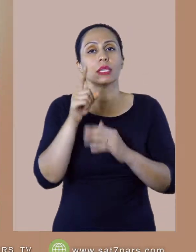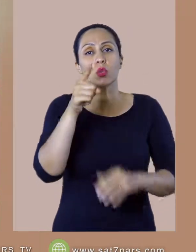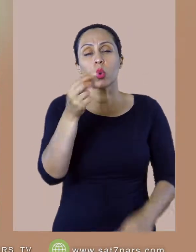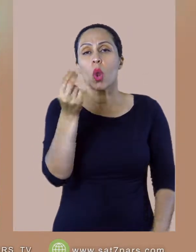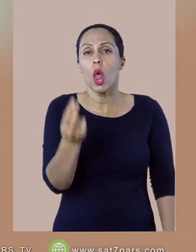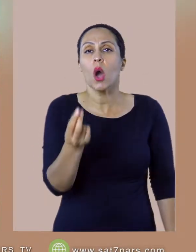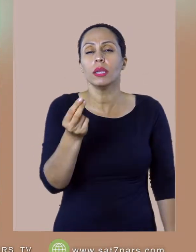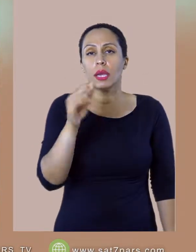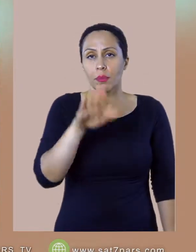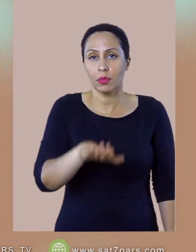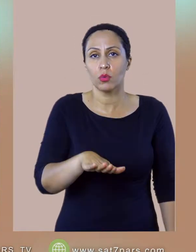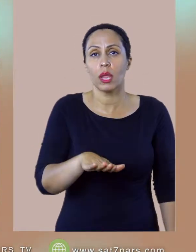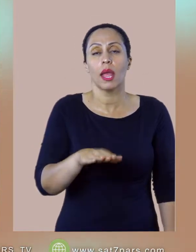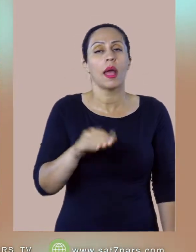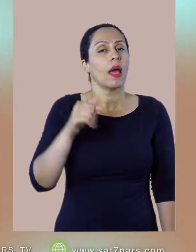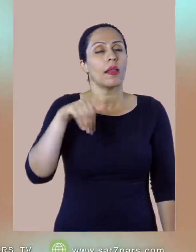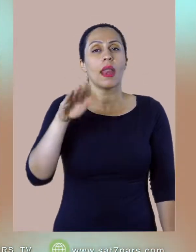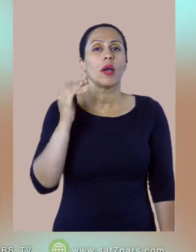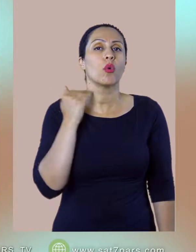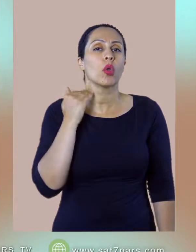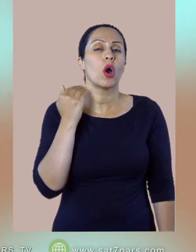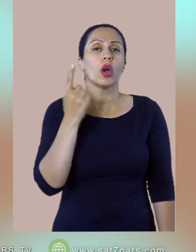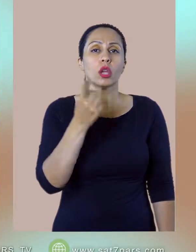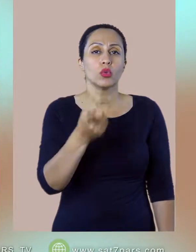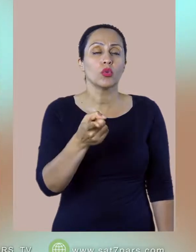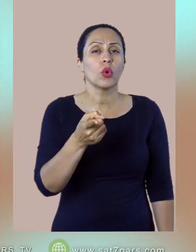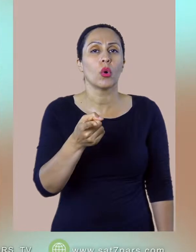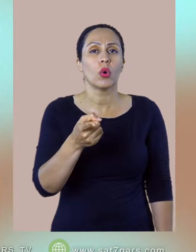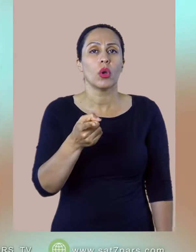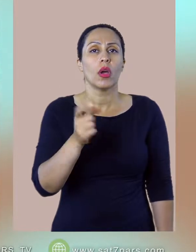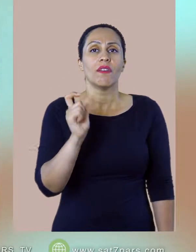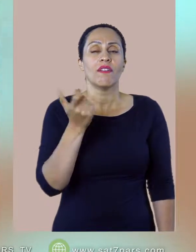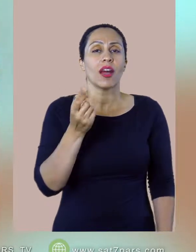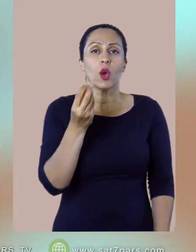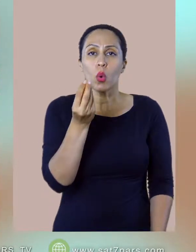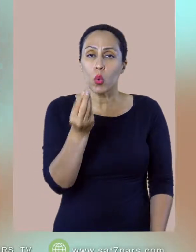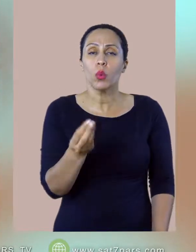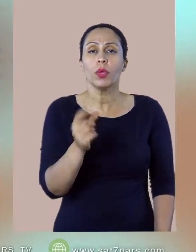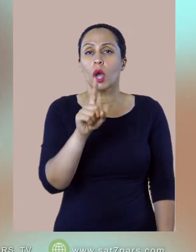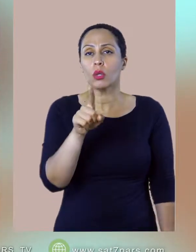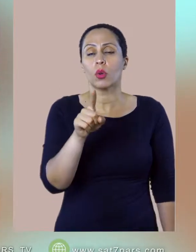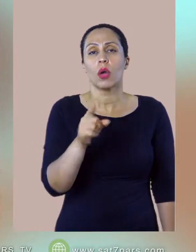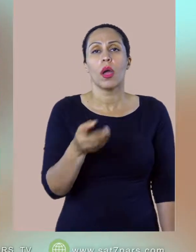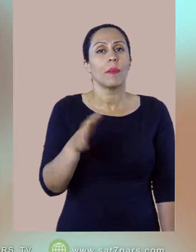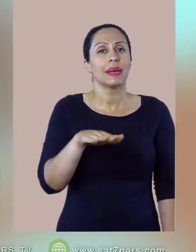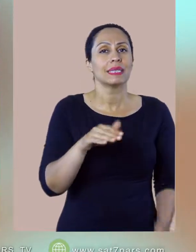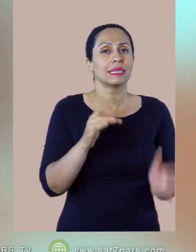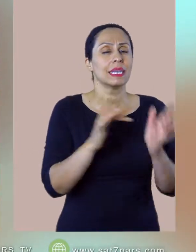نکردن تو پس اگه گناه نکردن تو تو رو لایق میشموره احتیاج به ایسای مسیح نداری پس ایسای مسیح چرا رفت باید سلی و جان